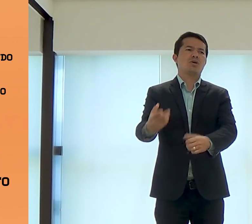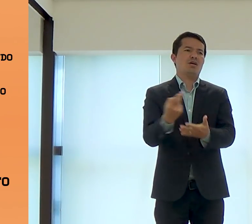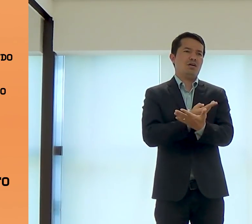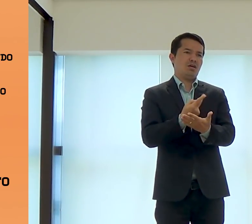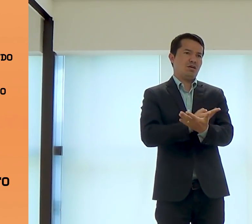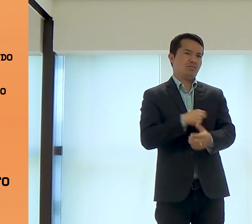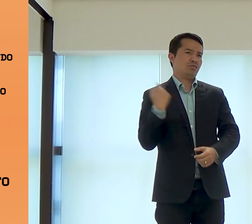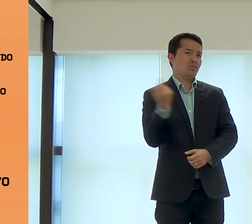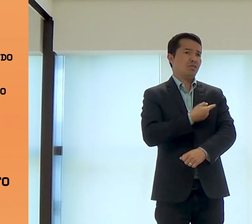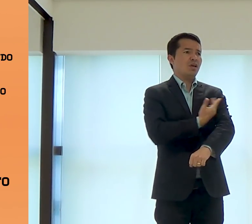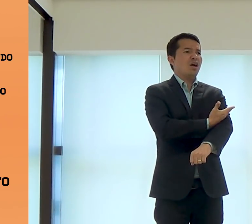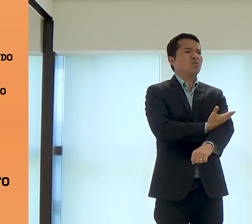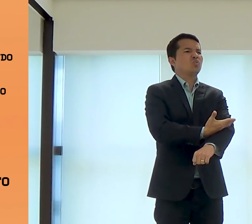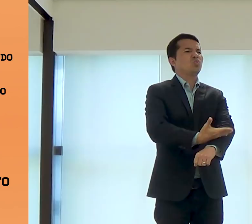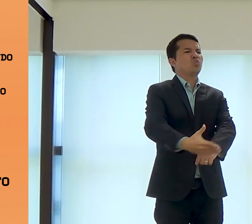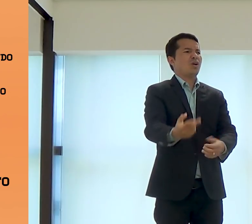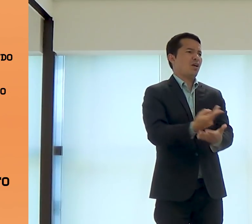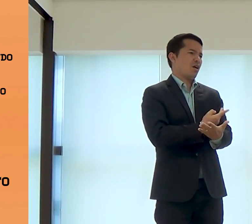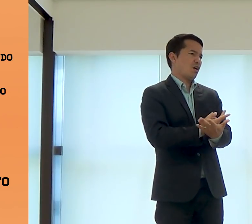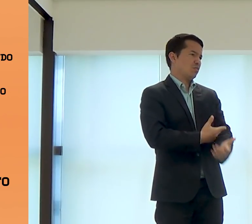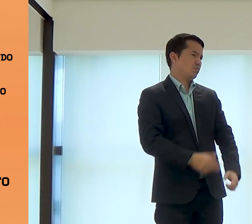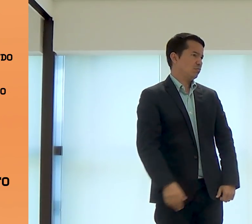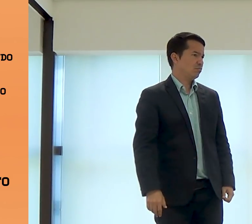Porque, às vezes, nós nos acostumamos com o erro.